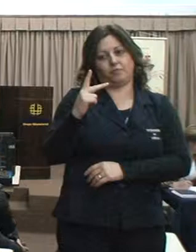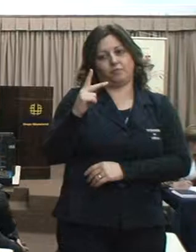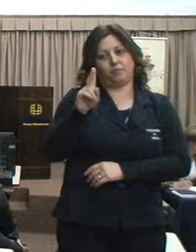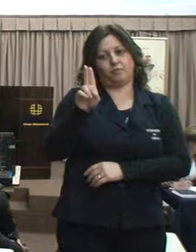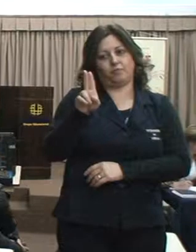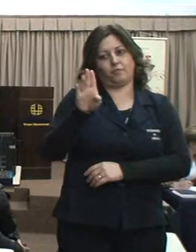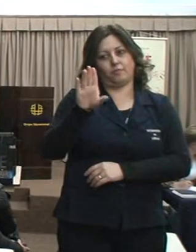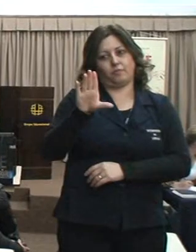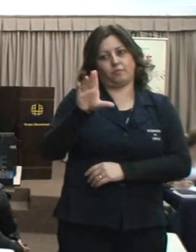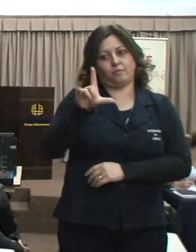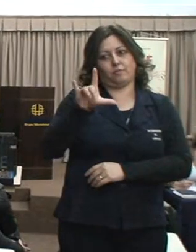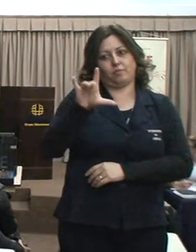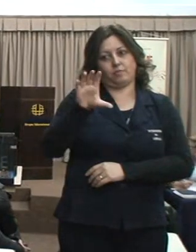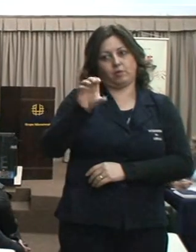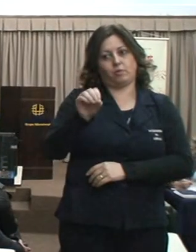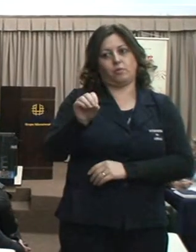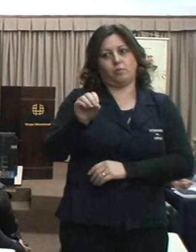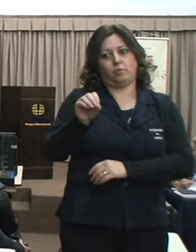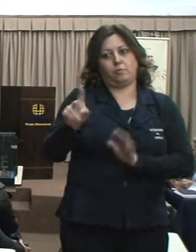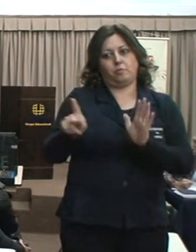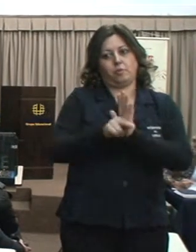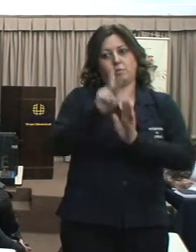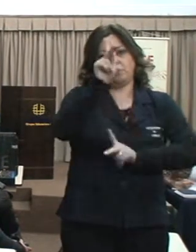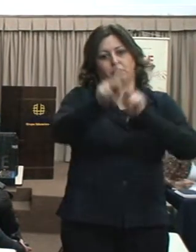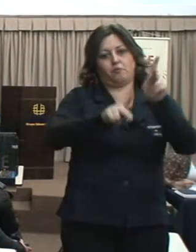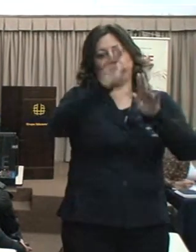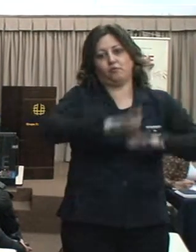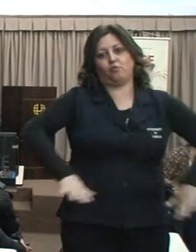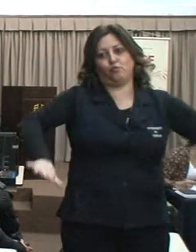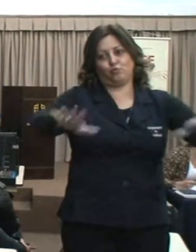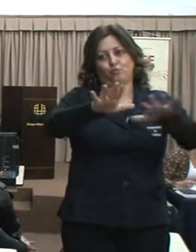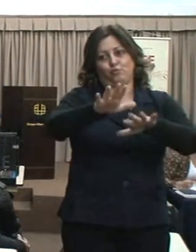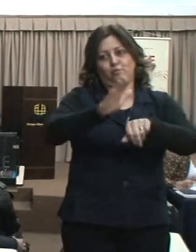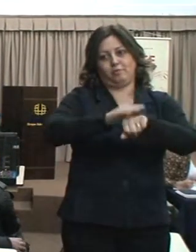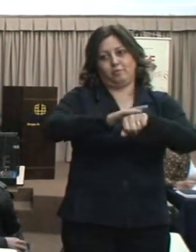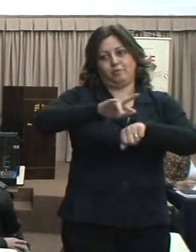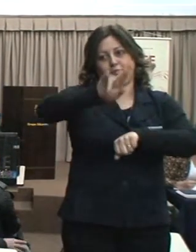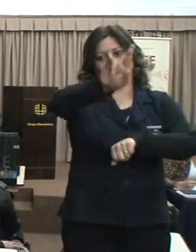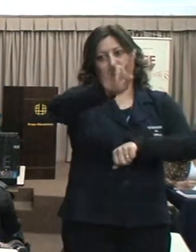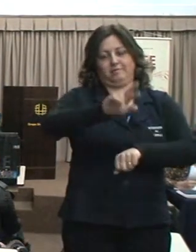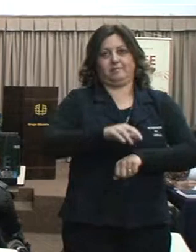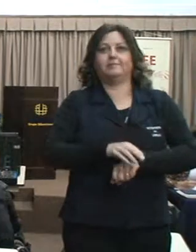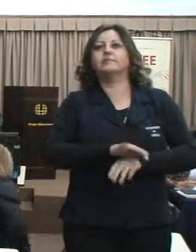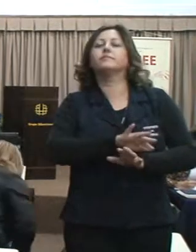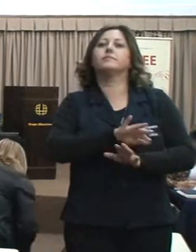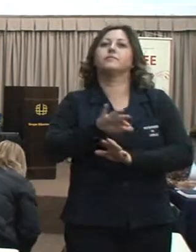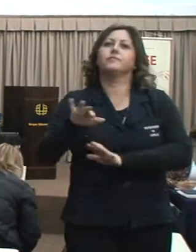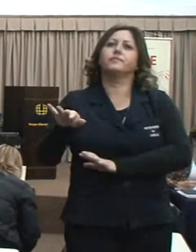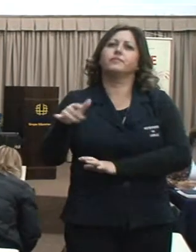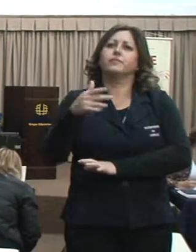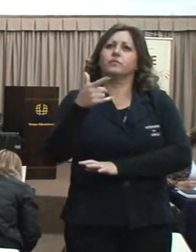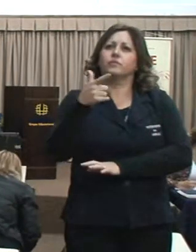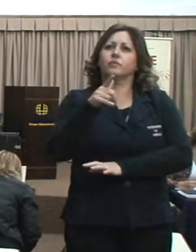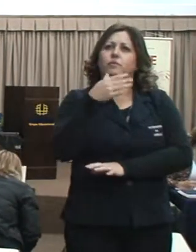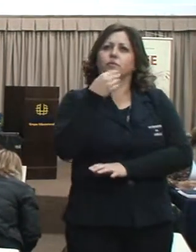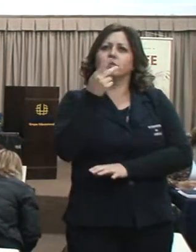Não é 60 nem 150, nós temos que ter trafegabilidade em todas as